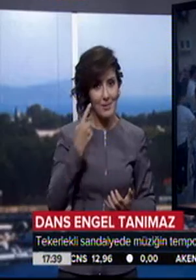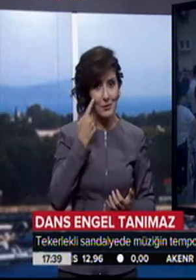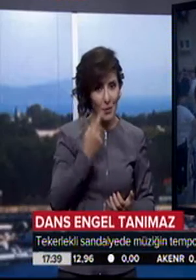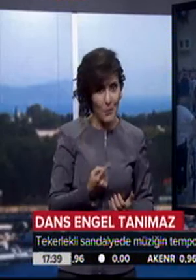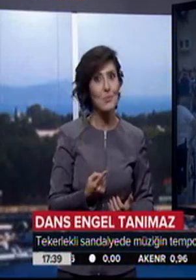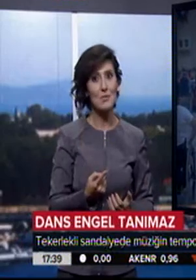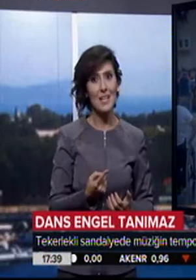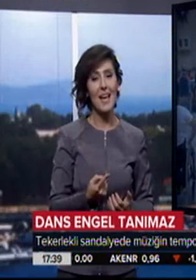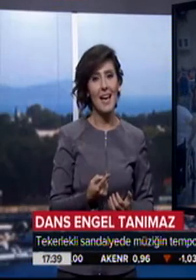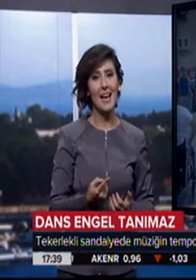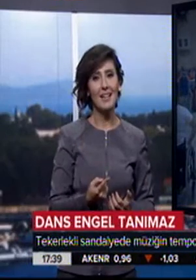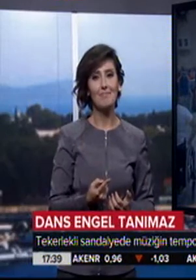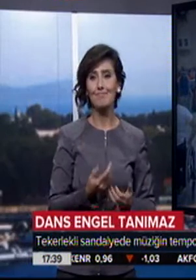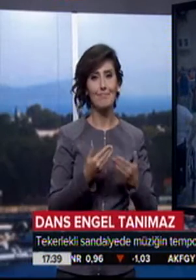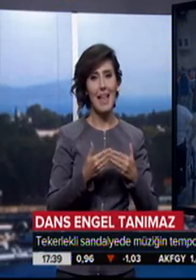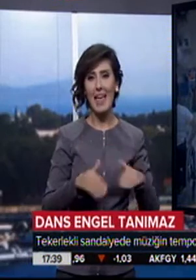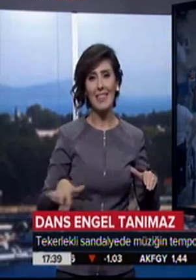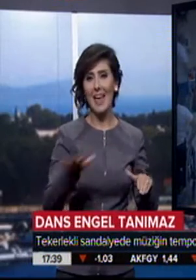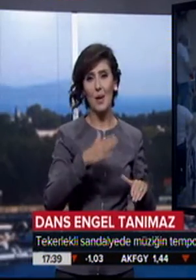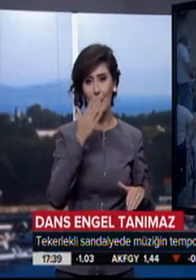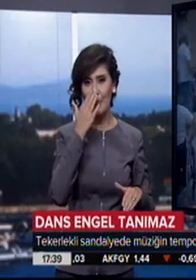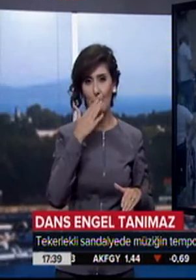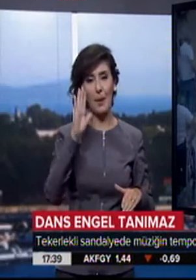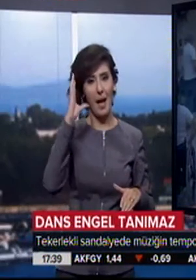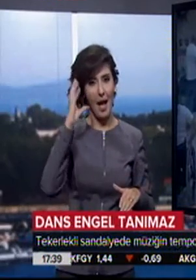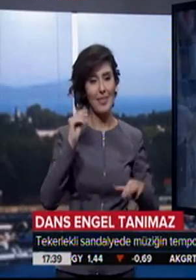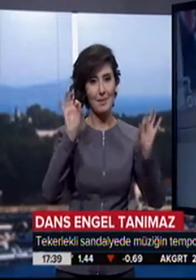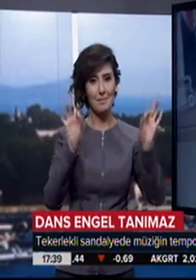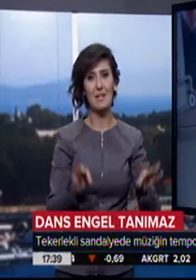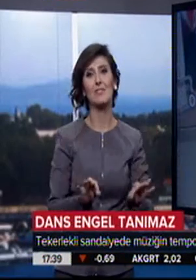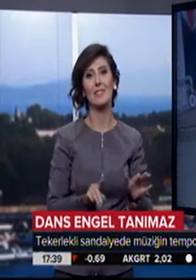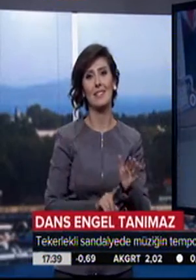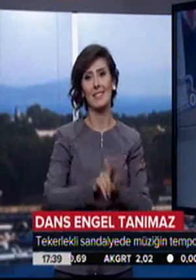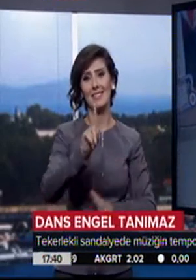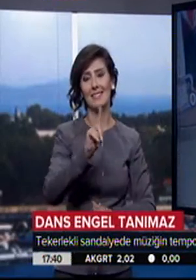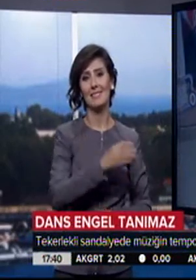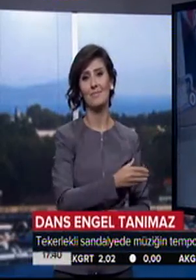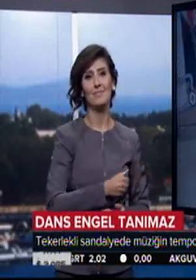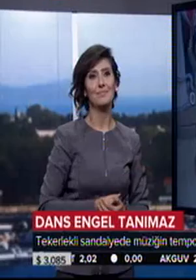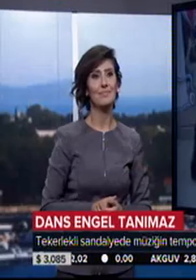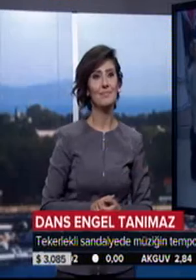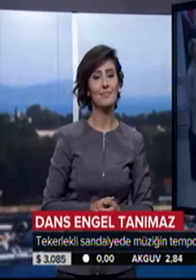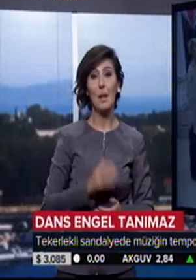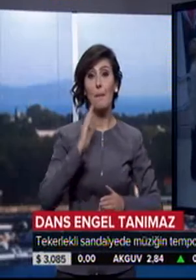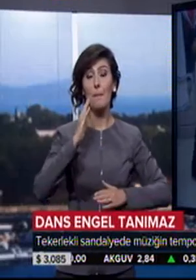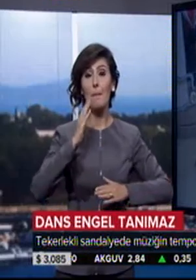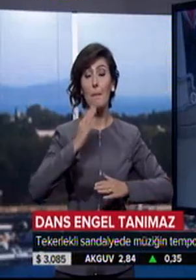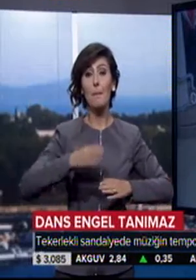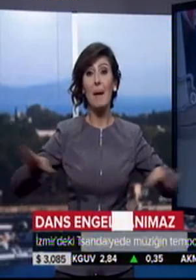hiçbir engelimiz zaten olmadığını anlayarak başladık. Bale sanatçısı Banu Dağcıoğlu